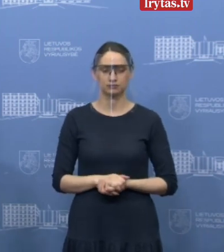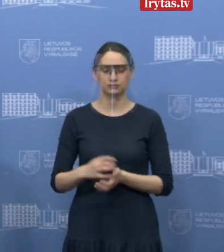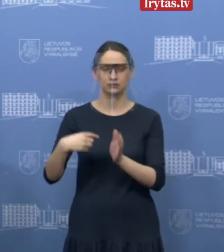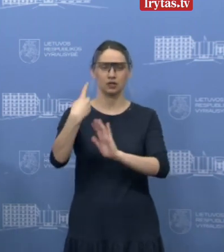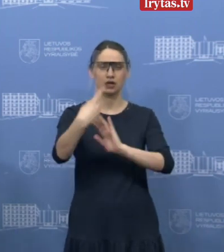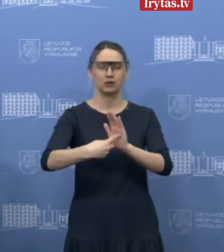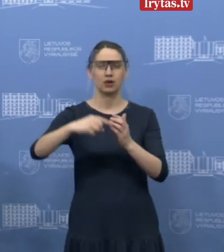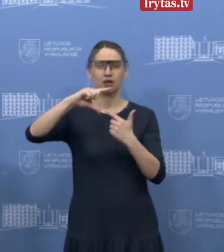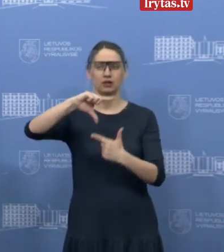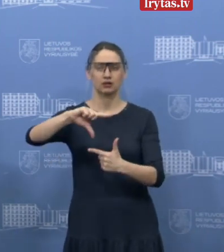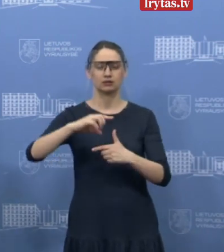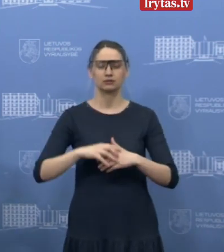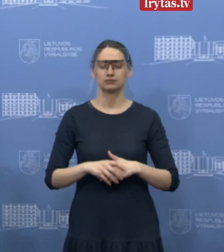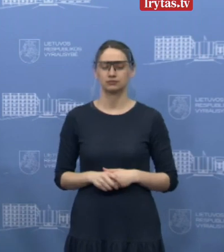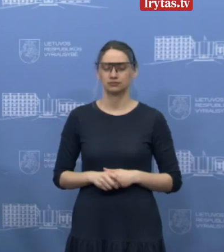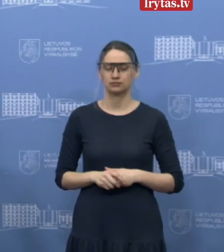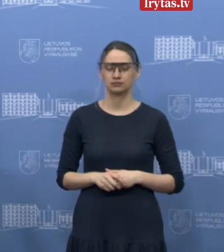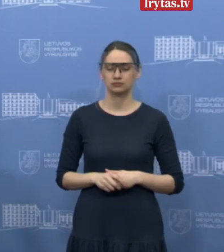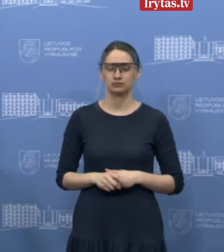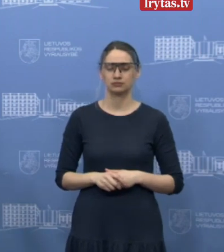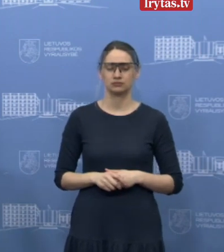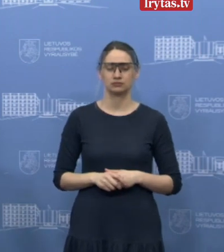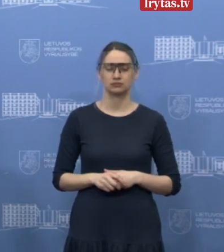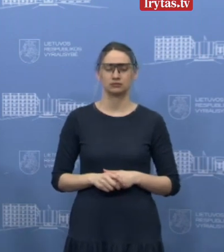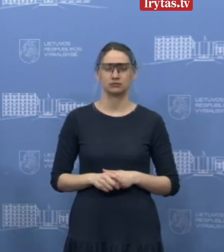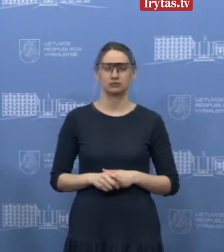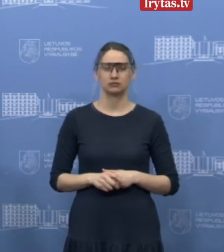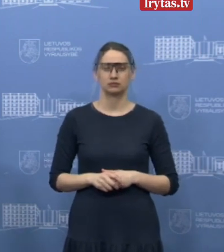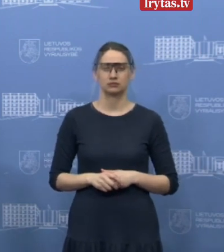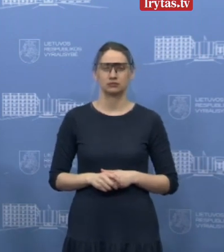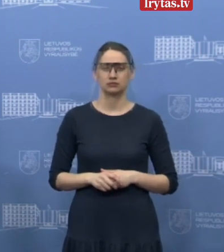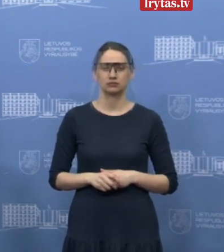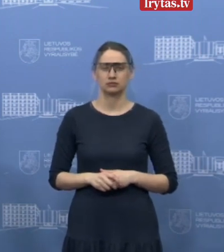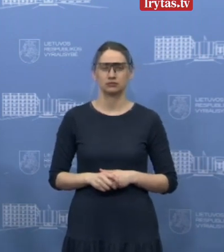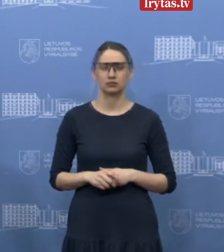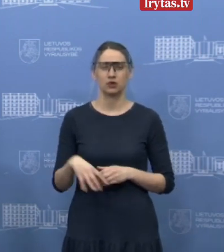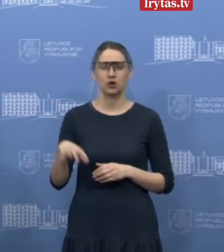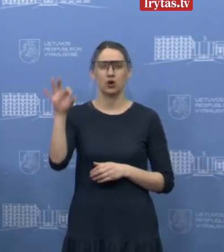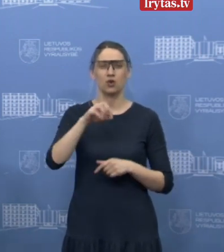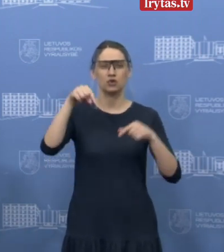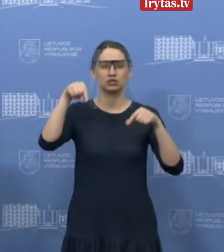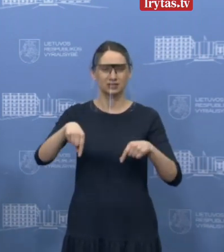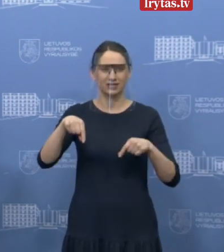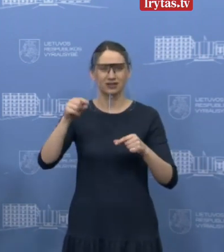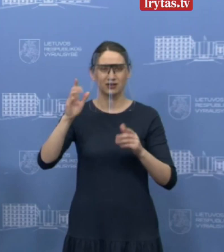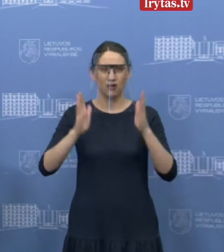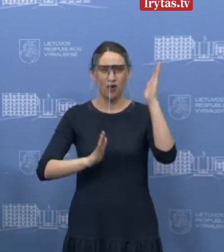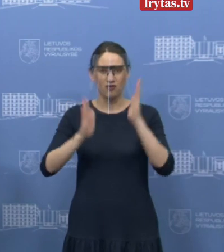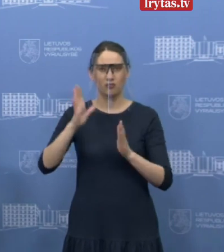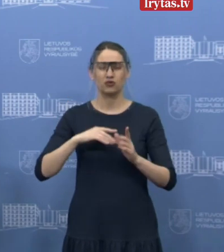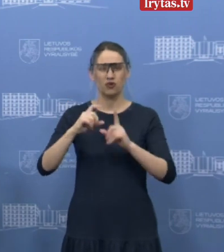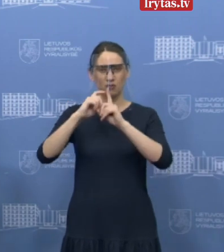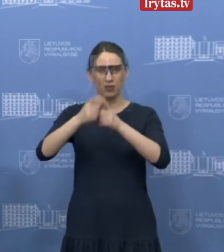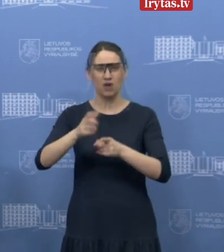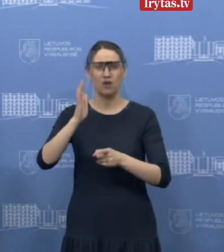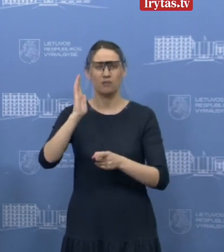LRT, jūsų klausimas? Mano klausimas gal susijęs su pačias vodos konferencije, nes buvo žadėta,